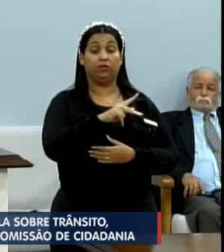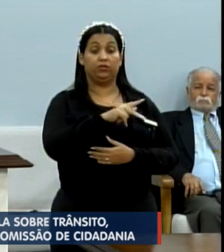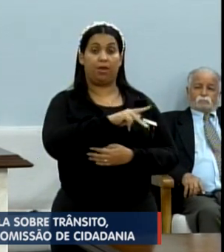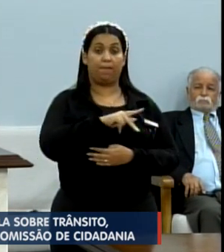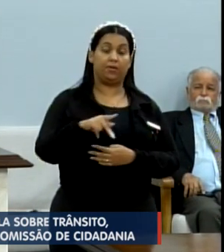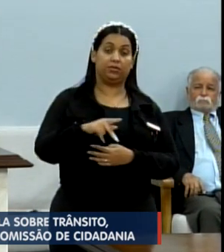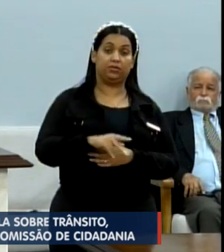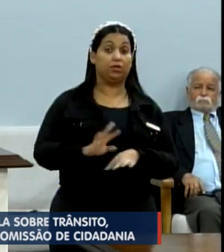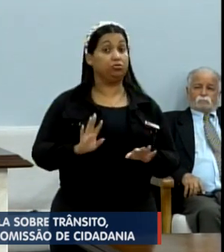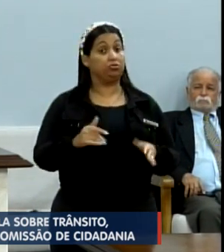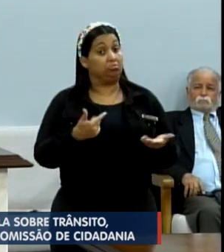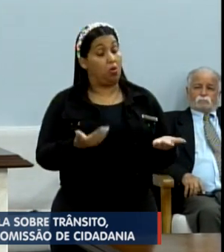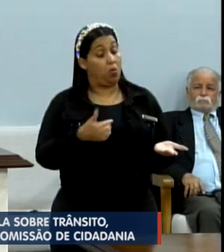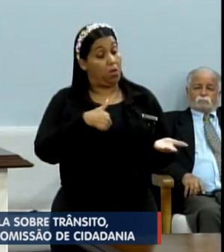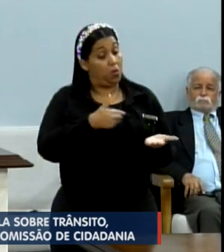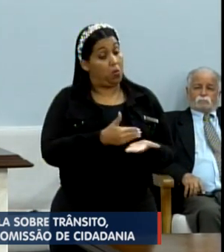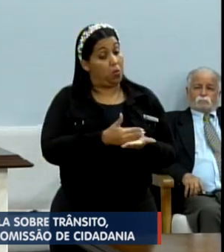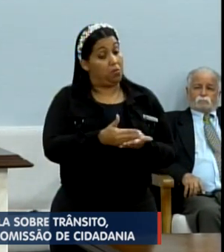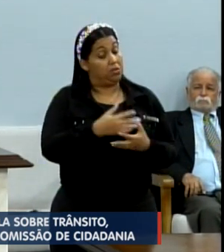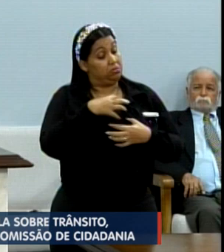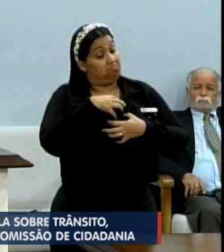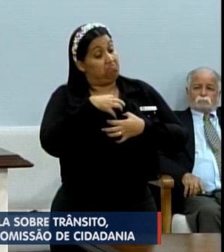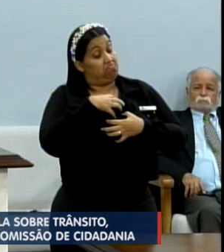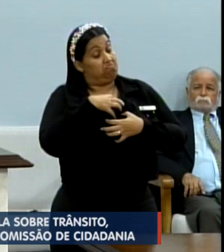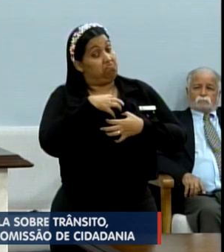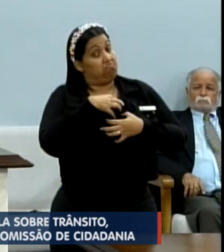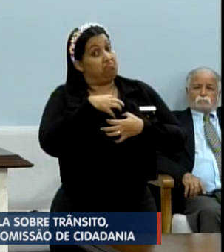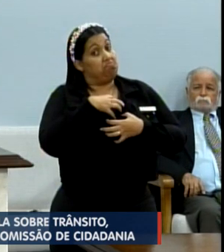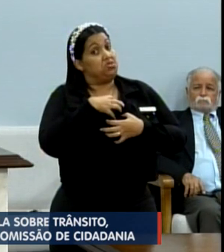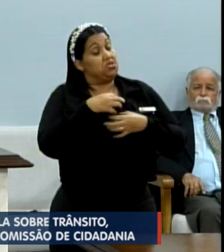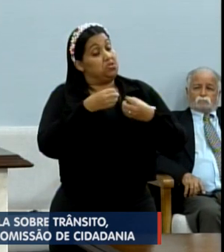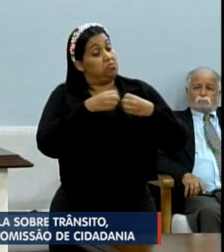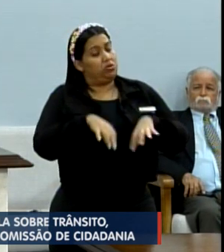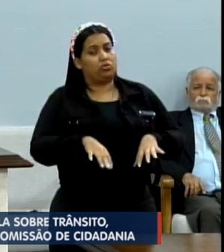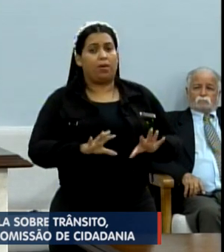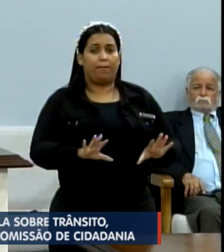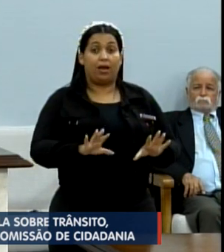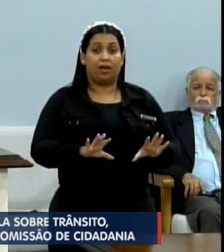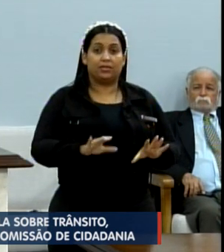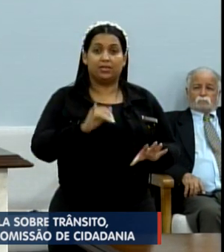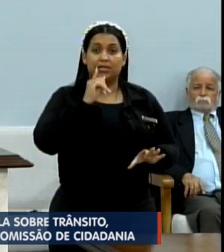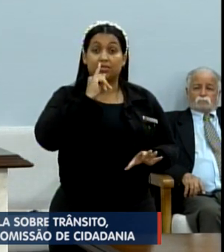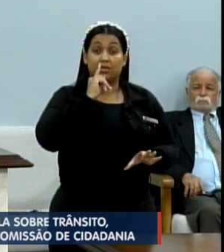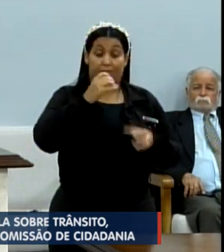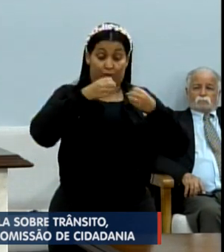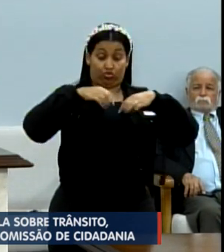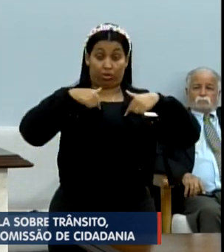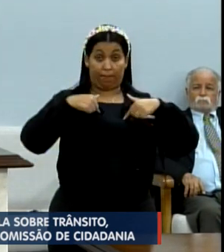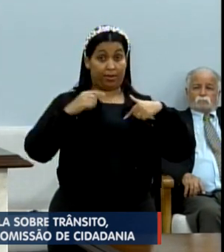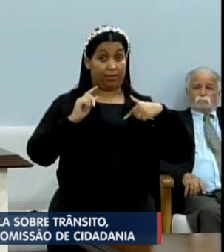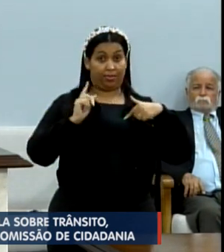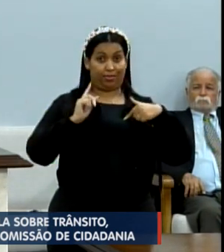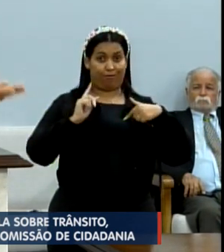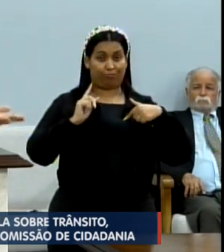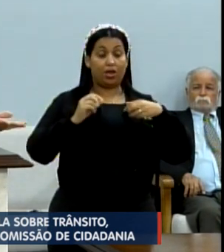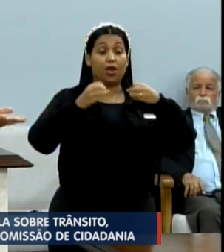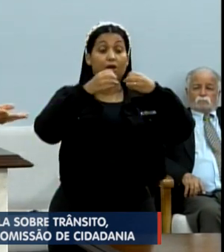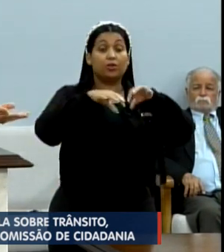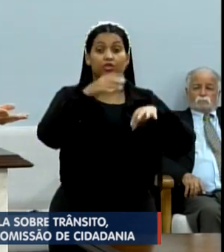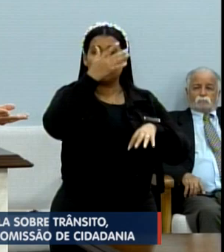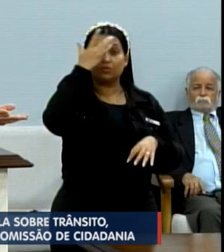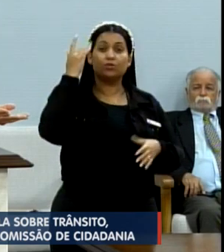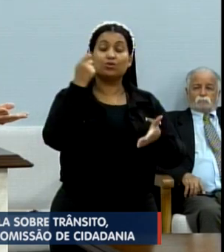Então, eu começo a me sentir prejudicado. O problema é que vocês não prejudicam a mim. Vocês prejudicam quem eu